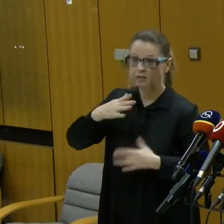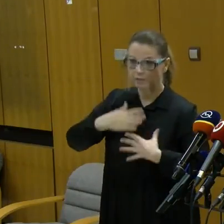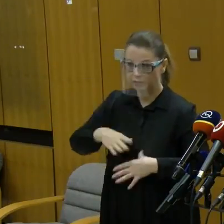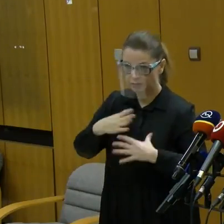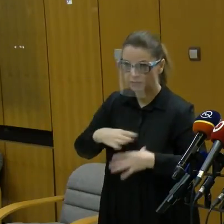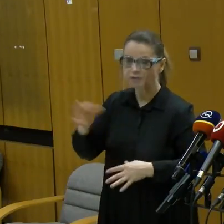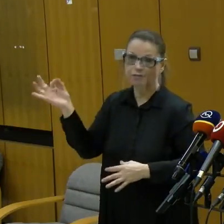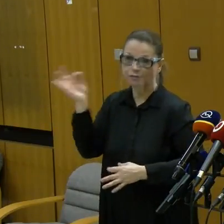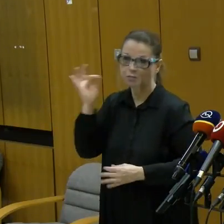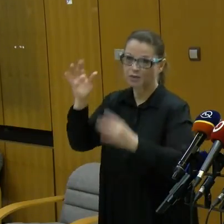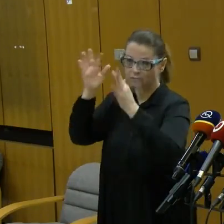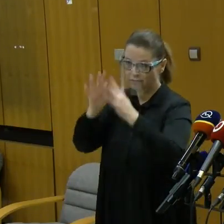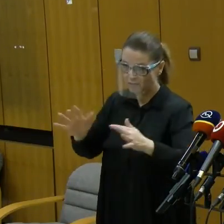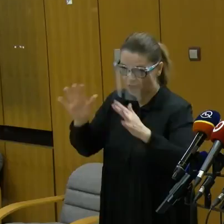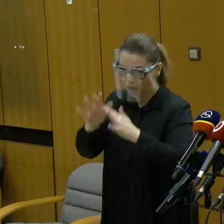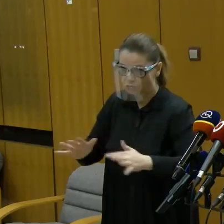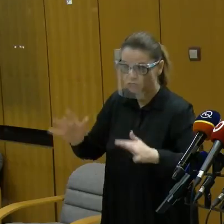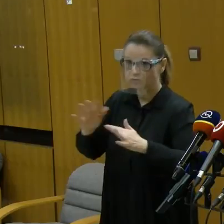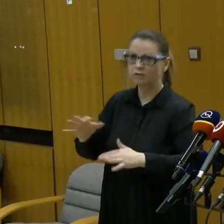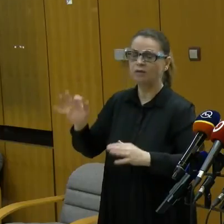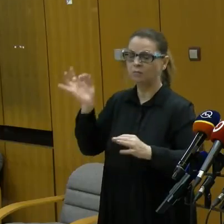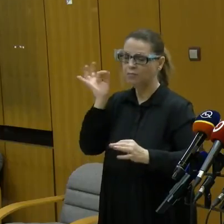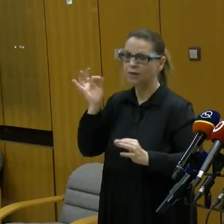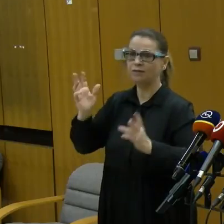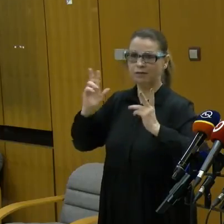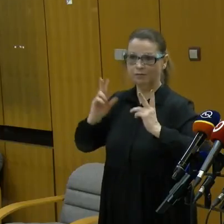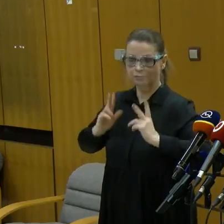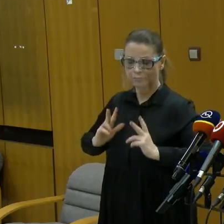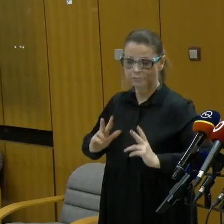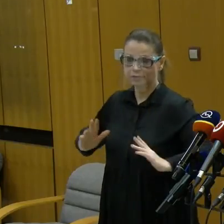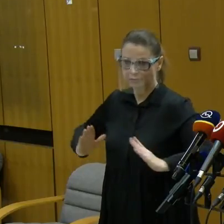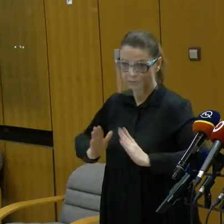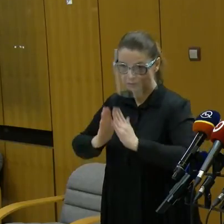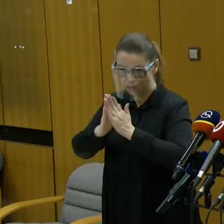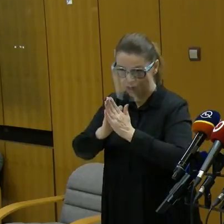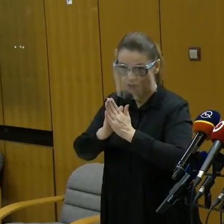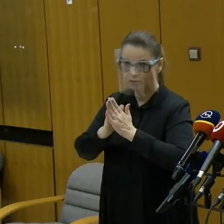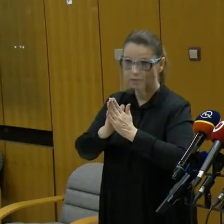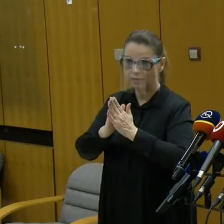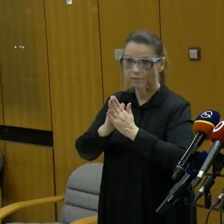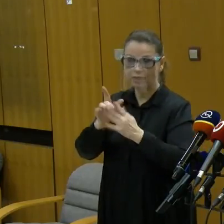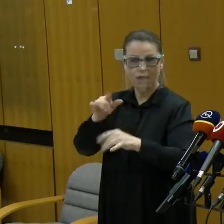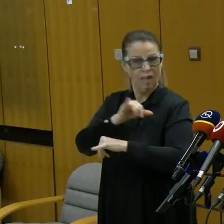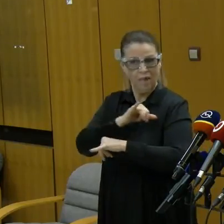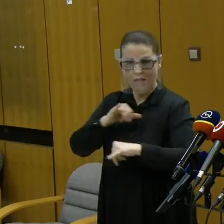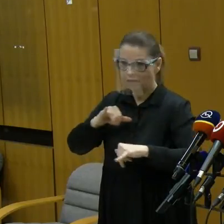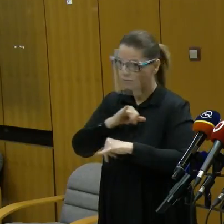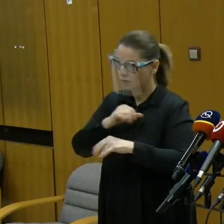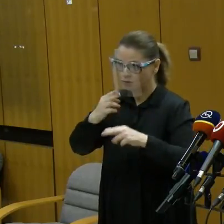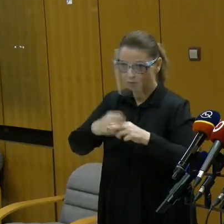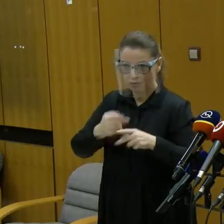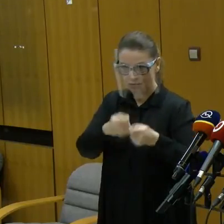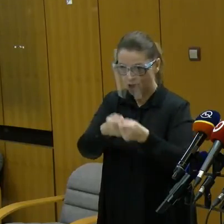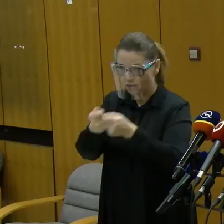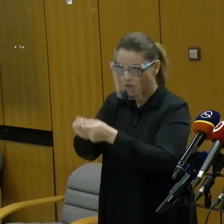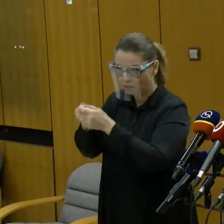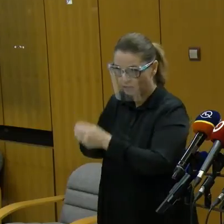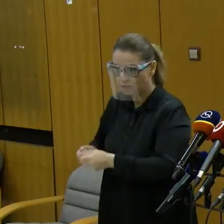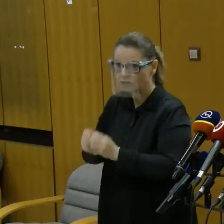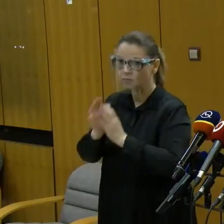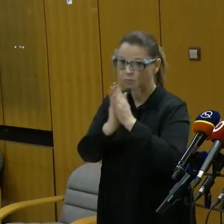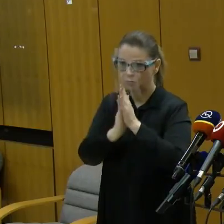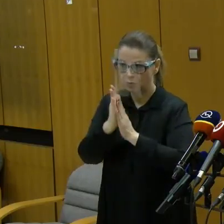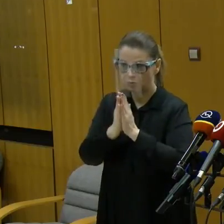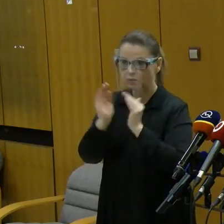a naozaj vyhnúť sa riziku toho, že by boli v nasledujúcich dňoch nakazení, aby